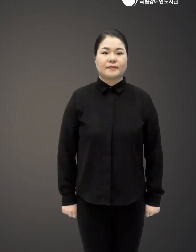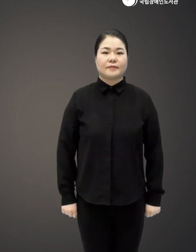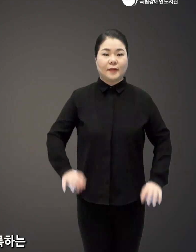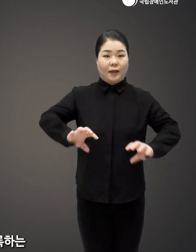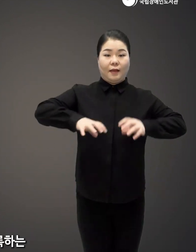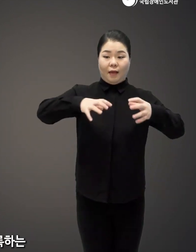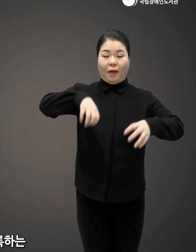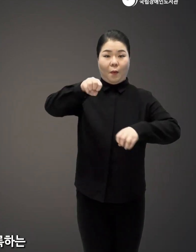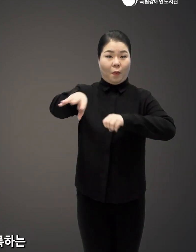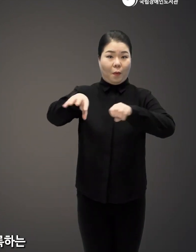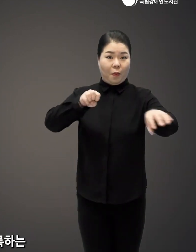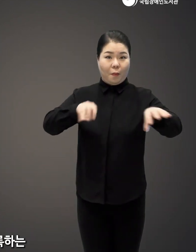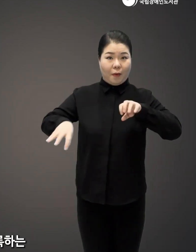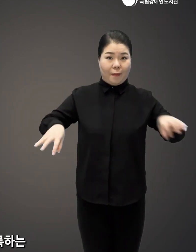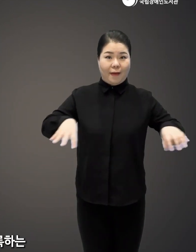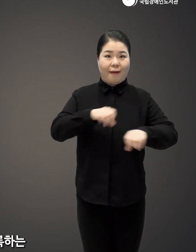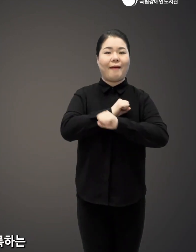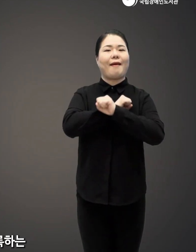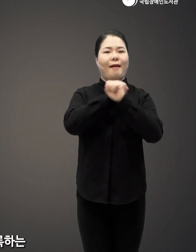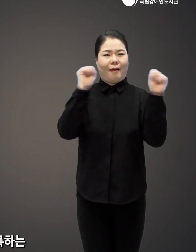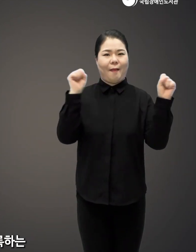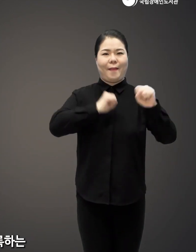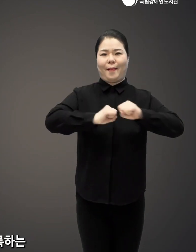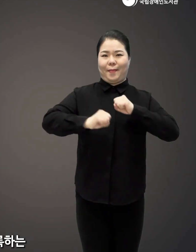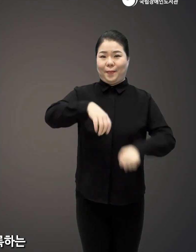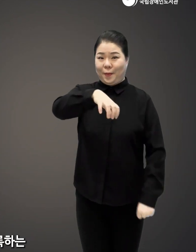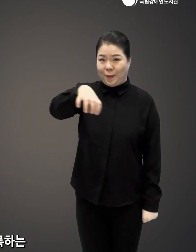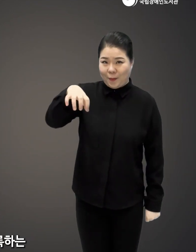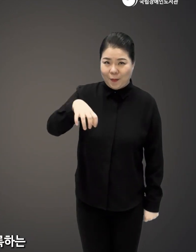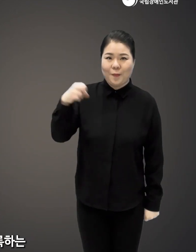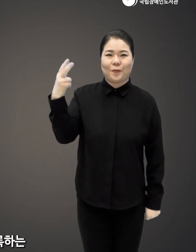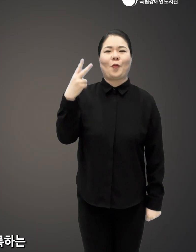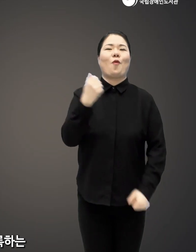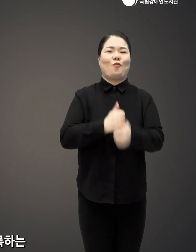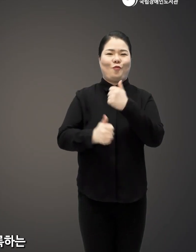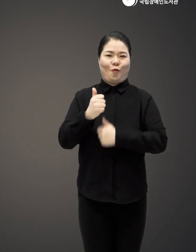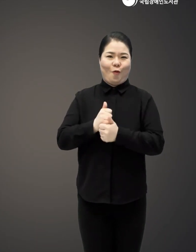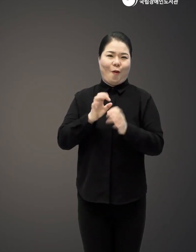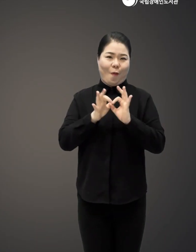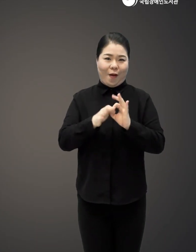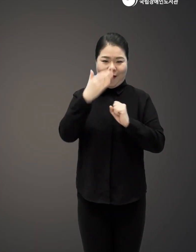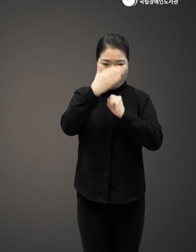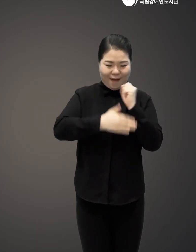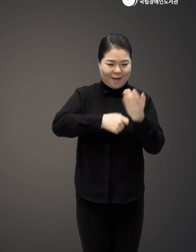전 세계에 흩어져 있는 독립운동사 적지와 후손들을 기록하는